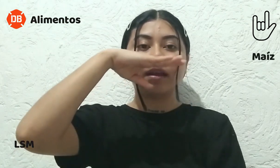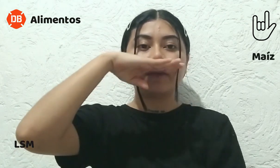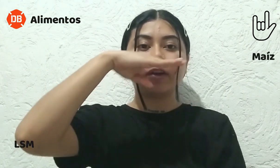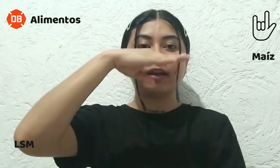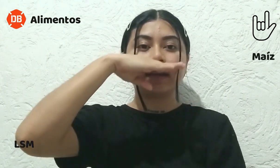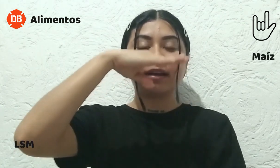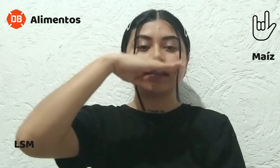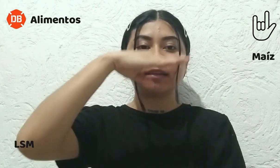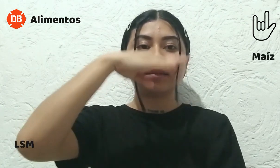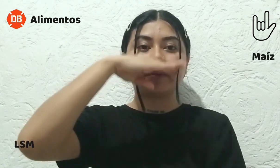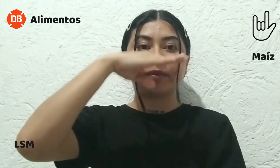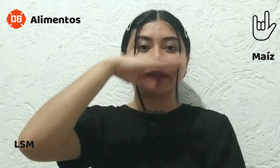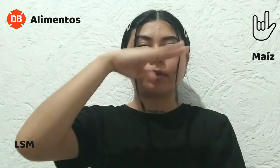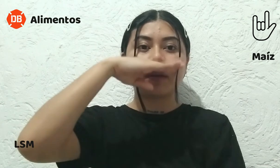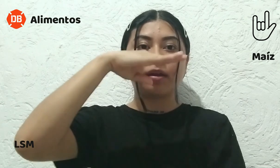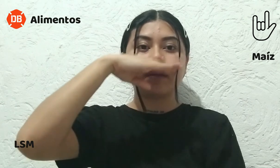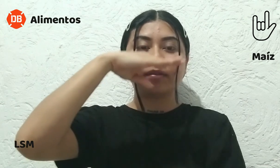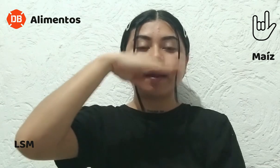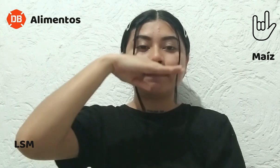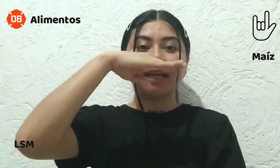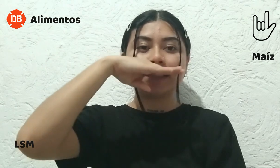boca y realizar este movimiento. ¡Maíz!